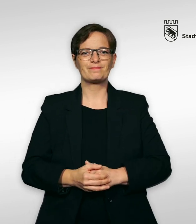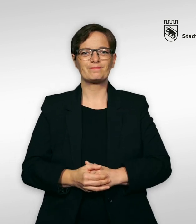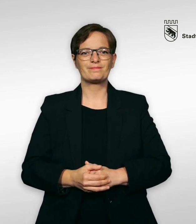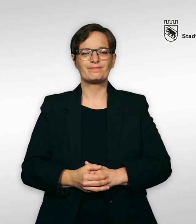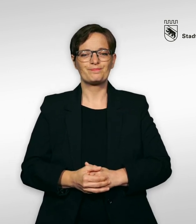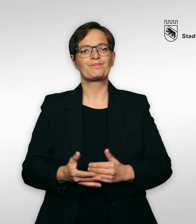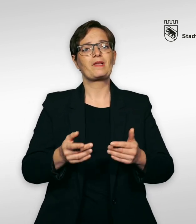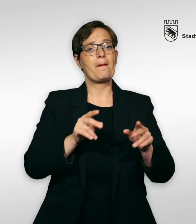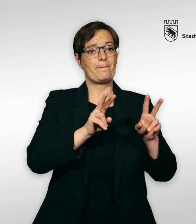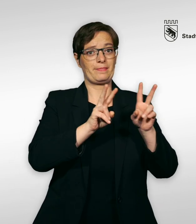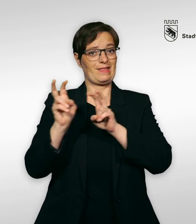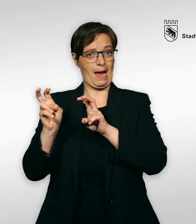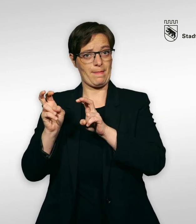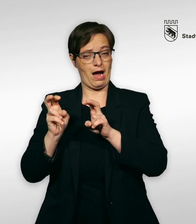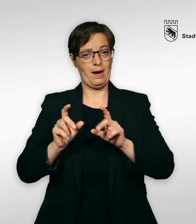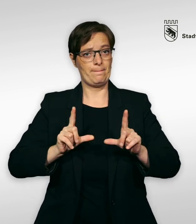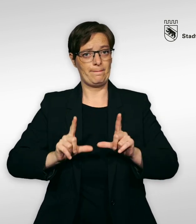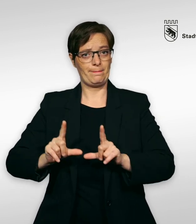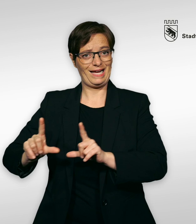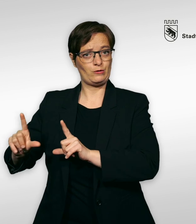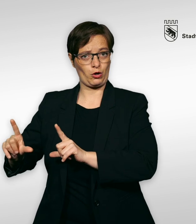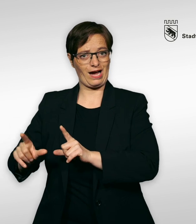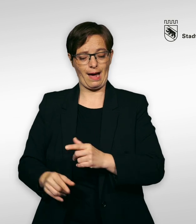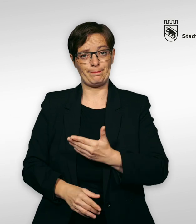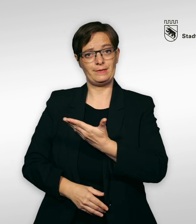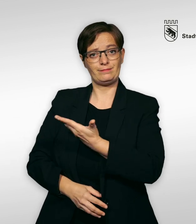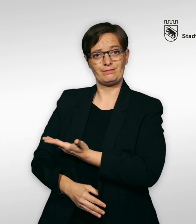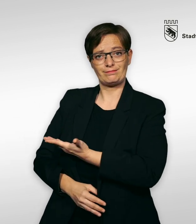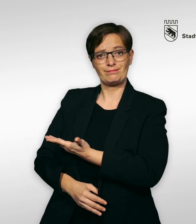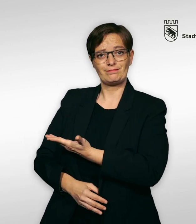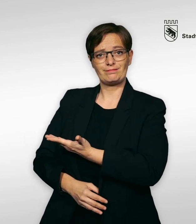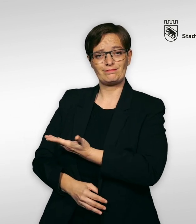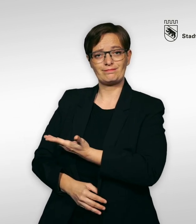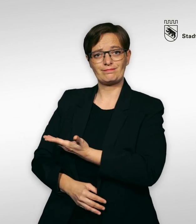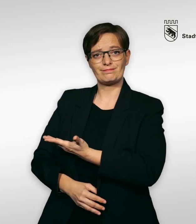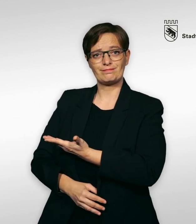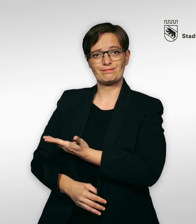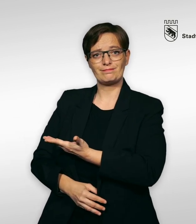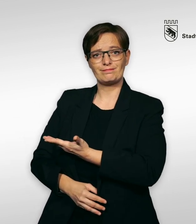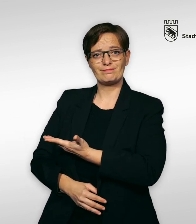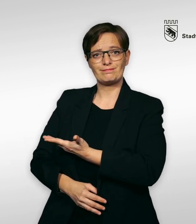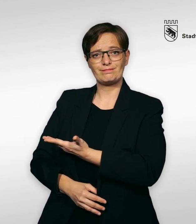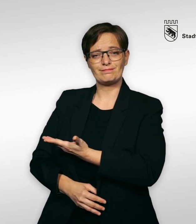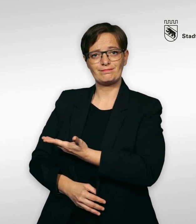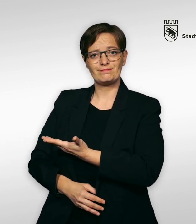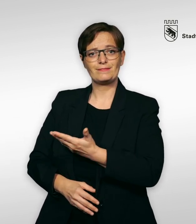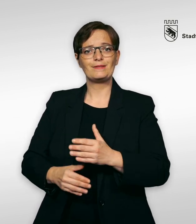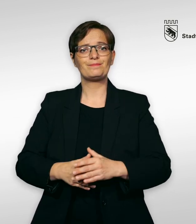Die Piktogramme bedeuten folgendes. Piktogramm hindernisfrei, ein Mädchen in einem Rollstuhl, darunter ist das